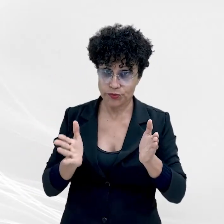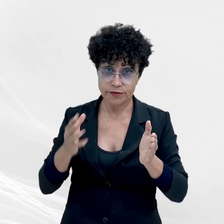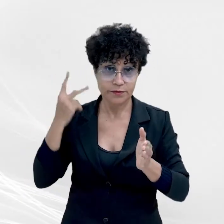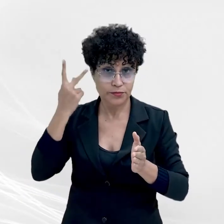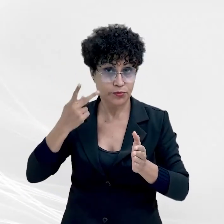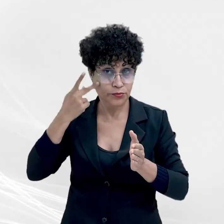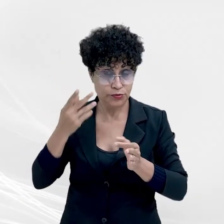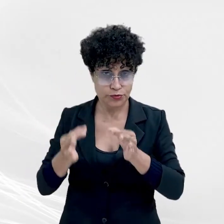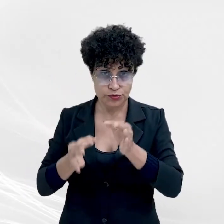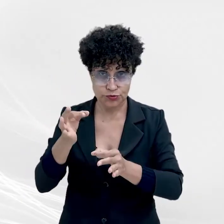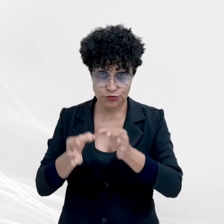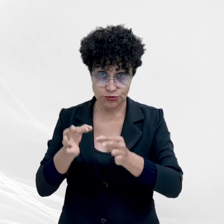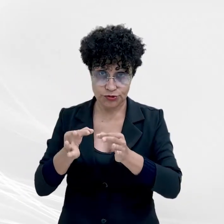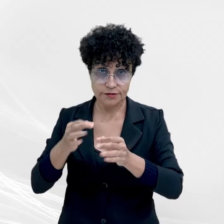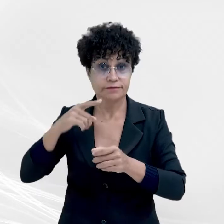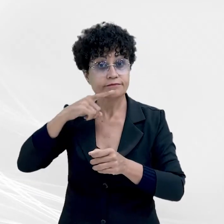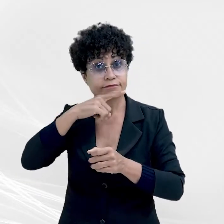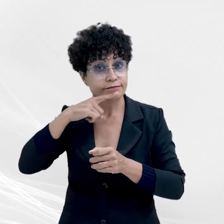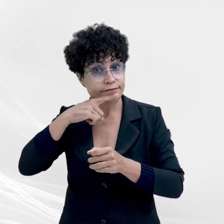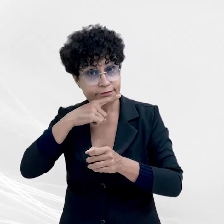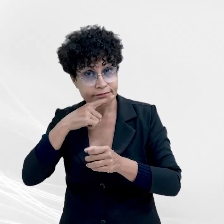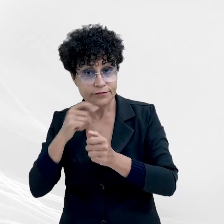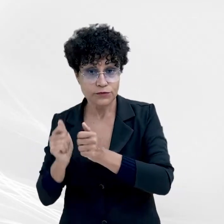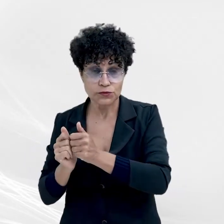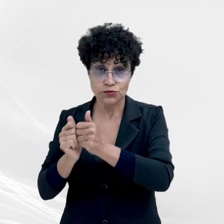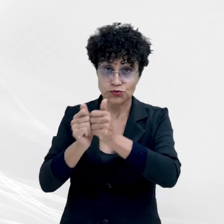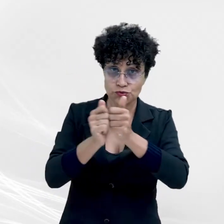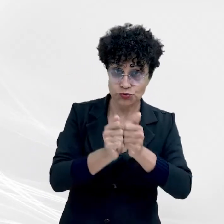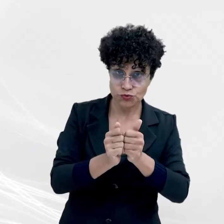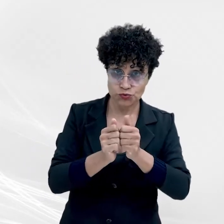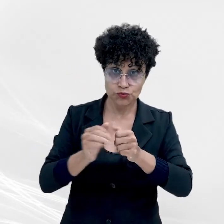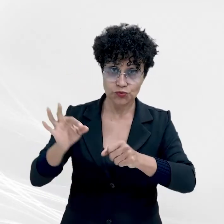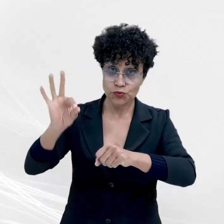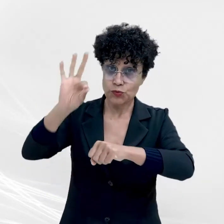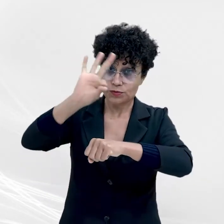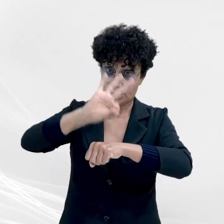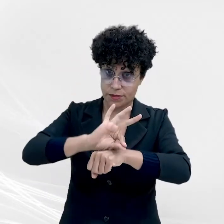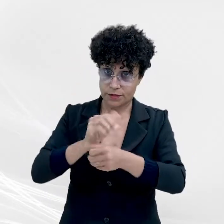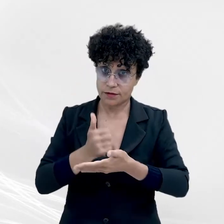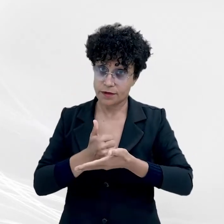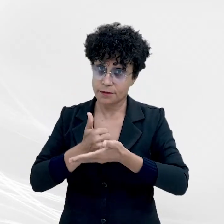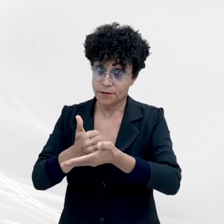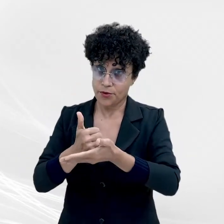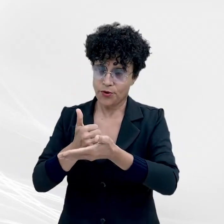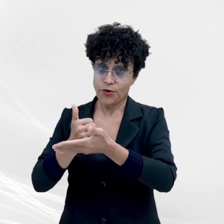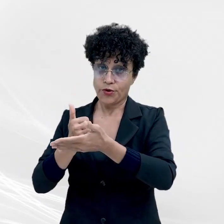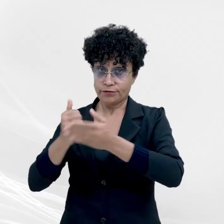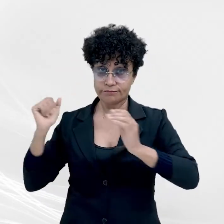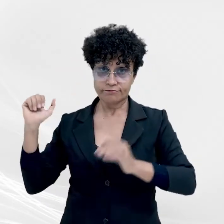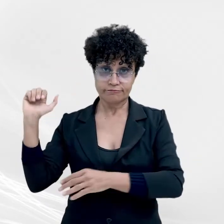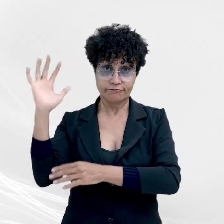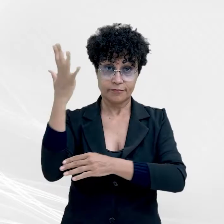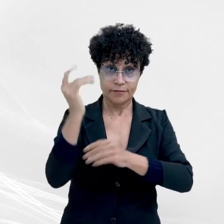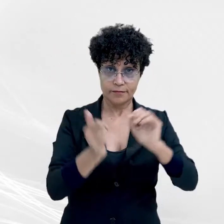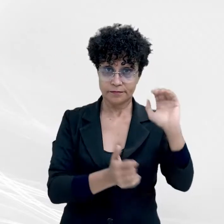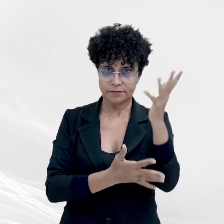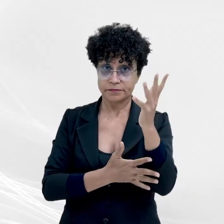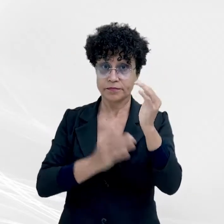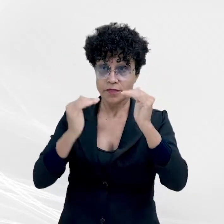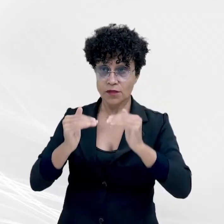Justiça de Jaciara, em parceria com o Centro de Apoio à Execução Ambiental, autoridades dos quatro